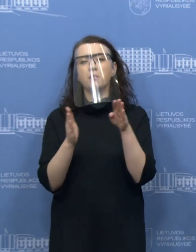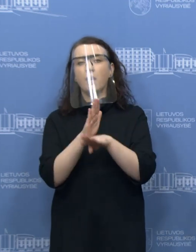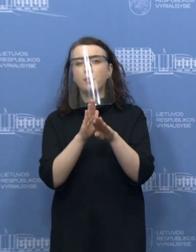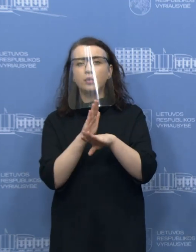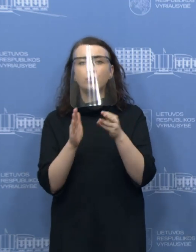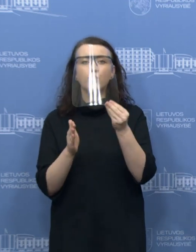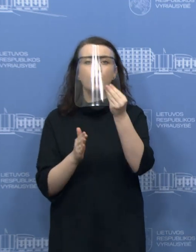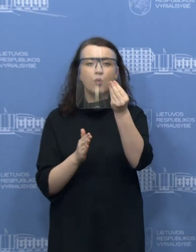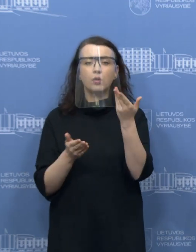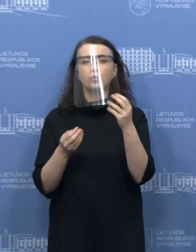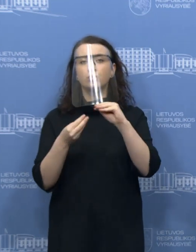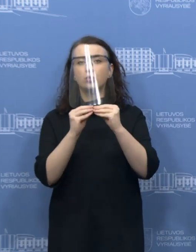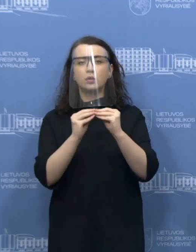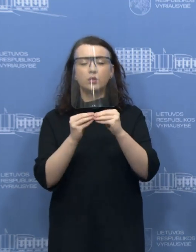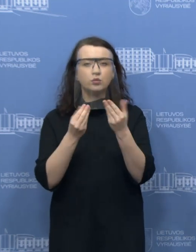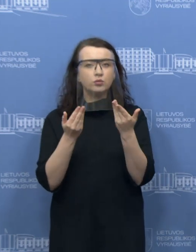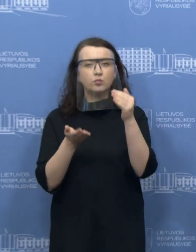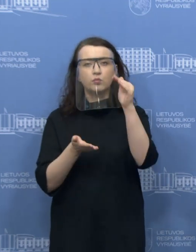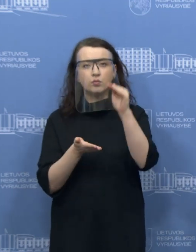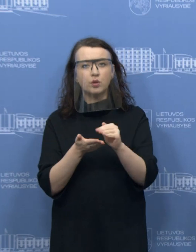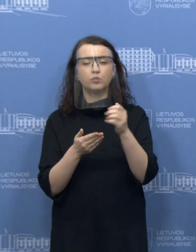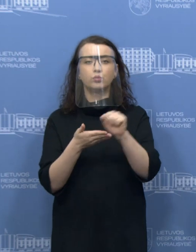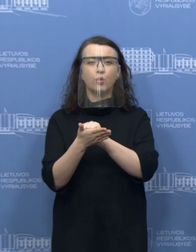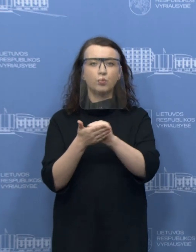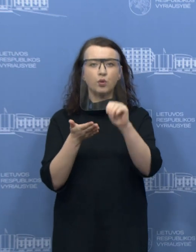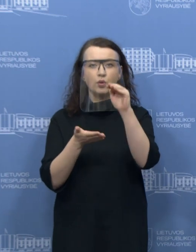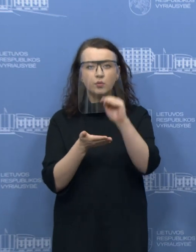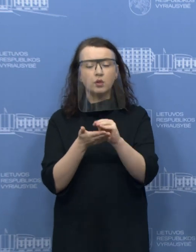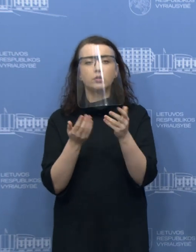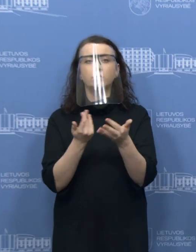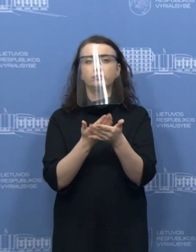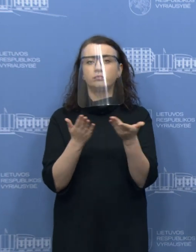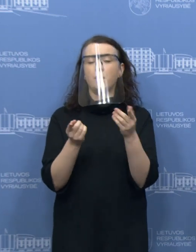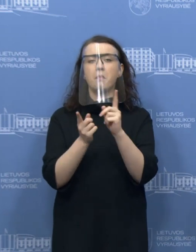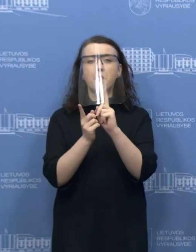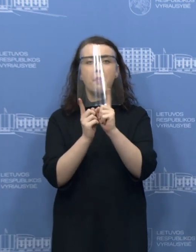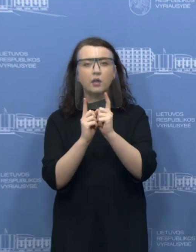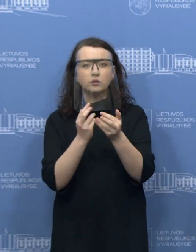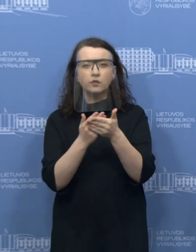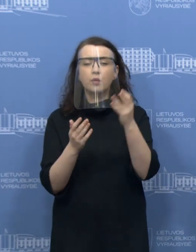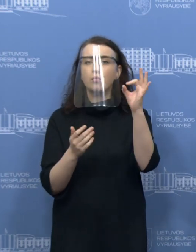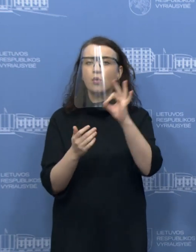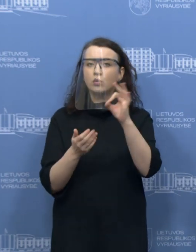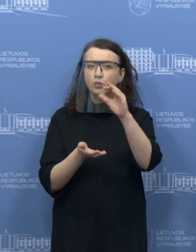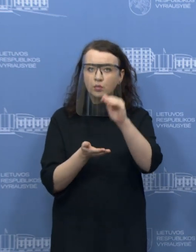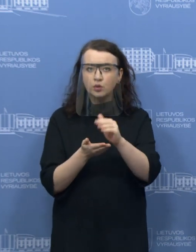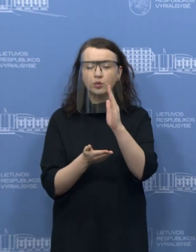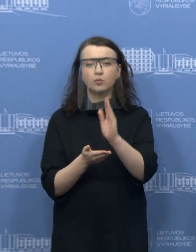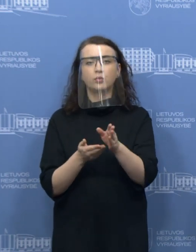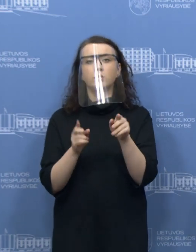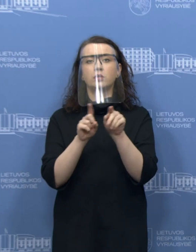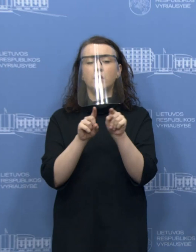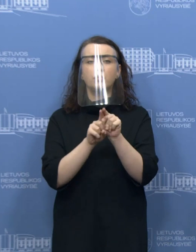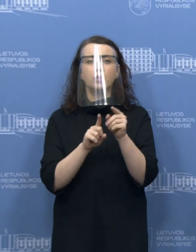sutarčių sudarimas dėl mokesčio atidėjimo, už mokesčinę paskolą netaikomos palūkonos, mokesčinės